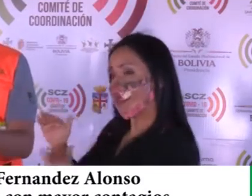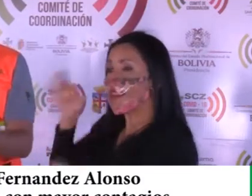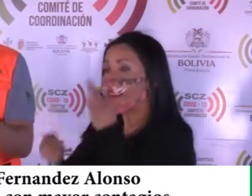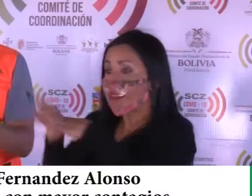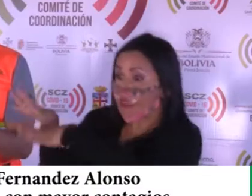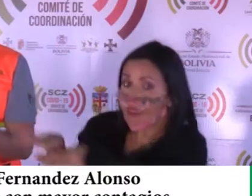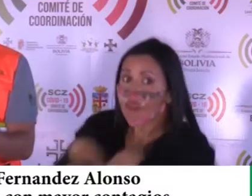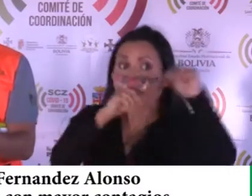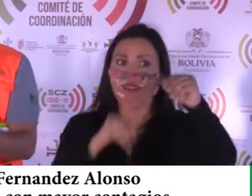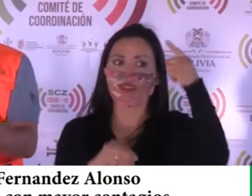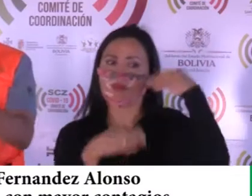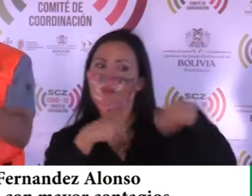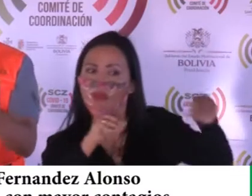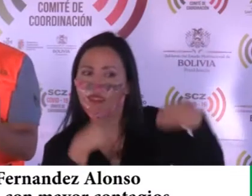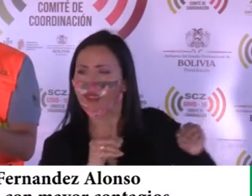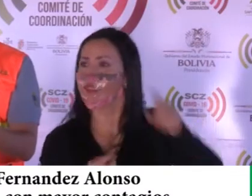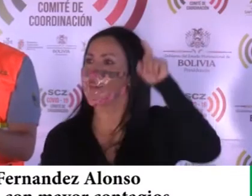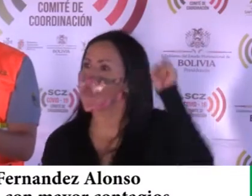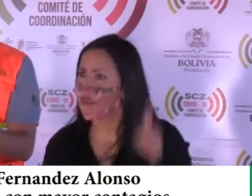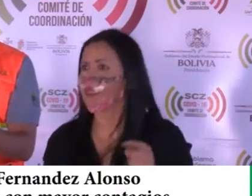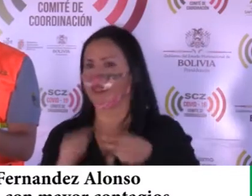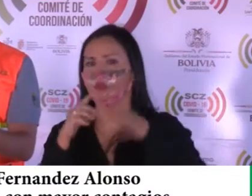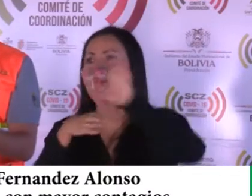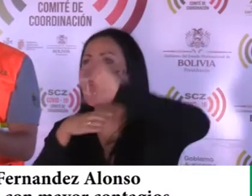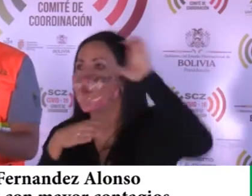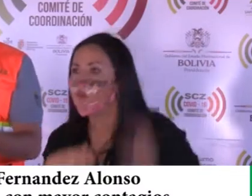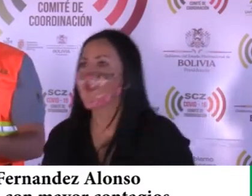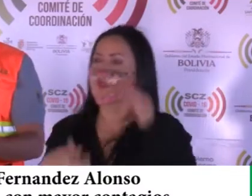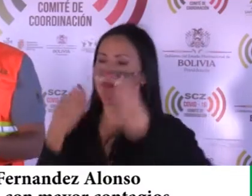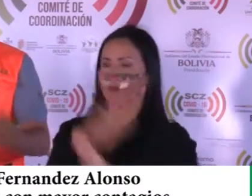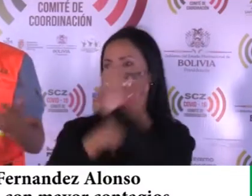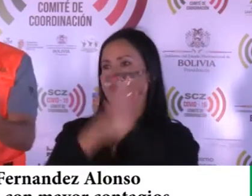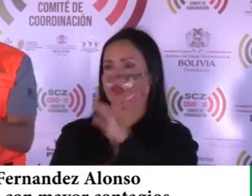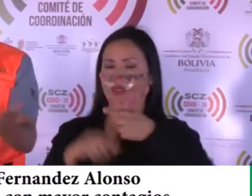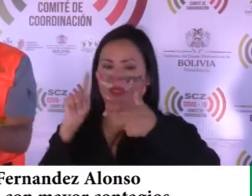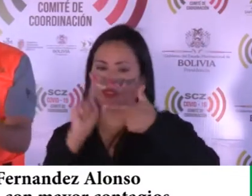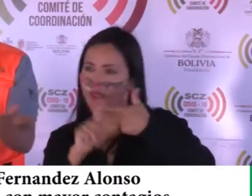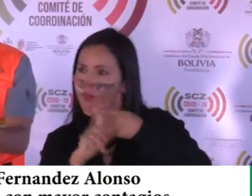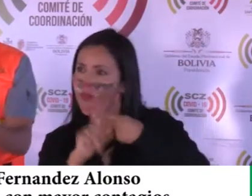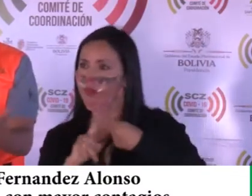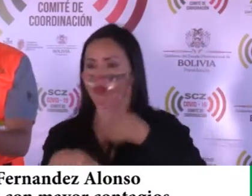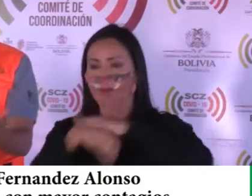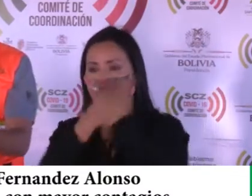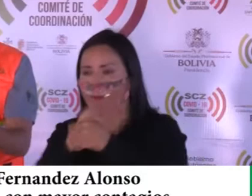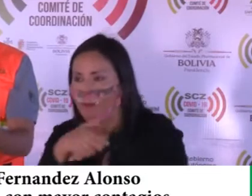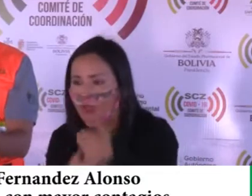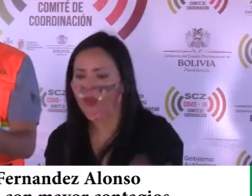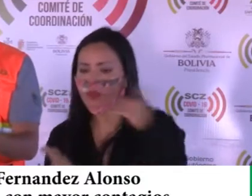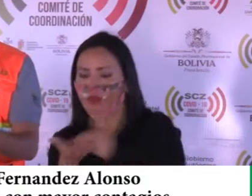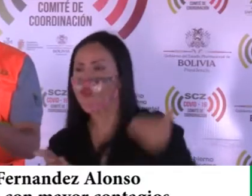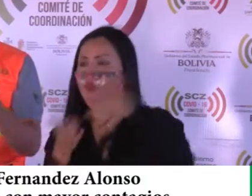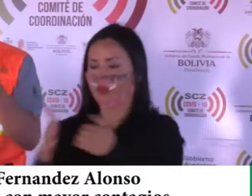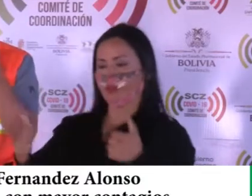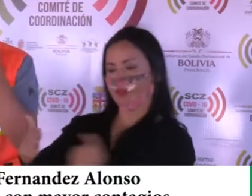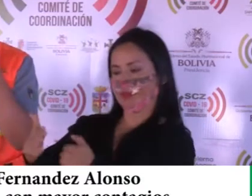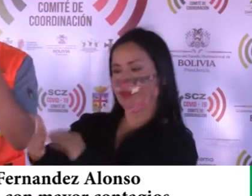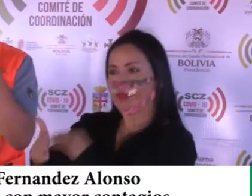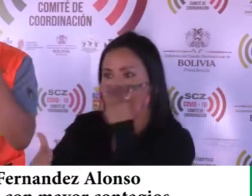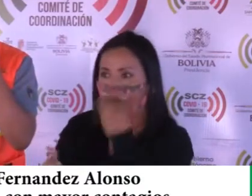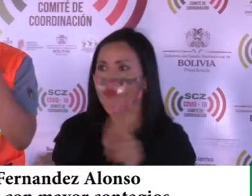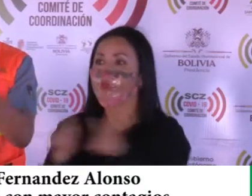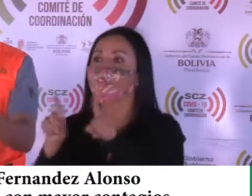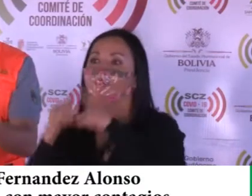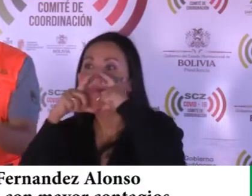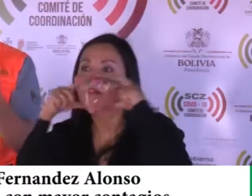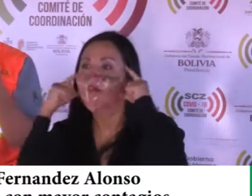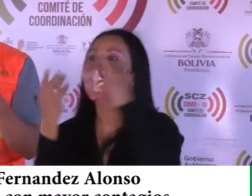sale a abastecerse de alimentos, que aplique las medidas de bioseguridad, que es la de desinfectarse las manos permanentemente con alcohol, la higiene